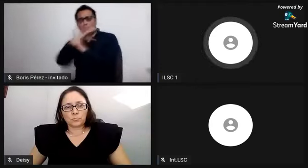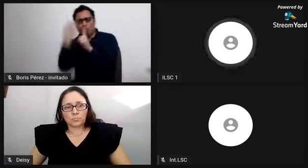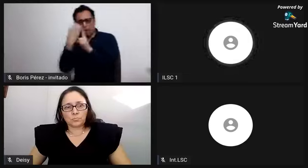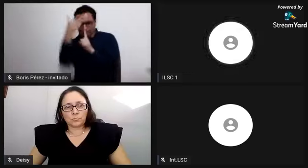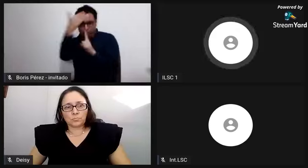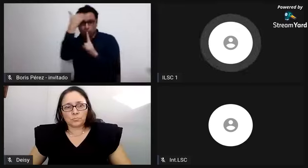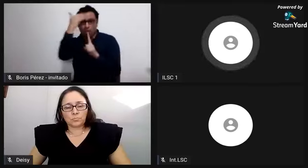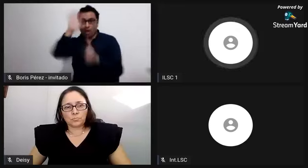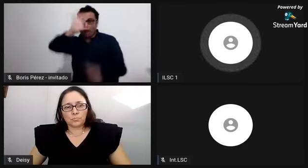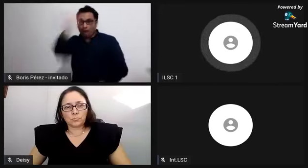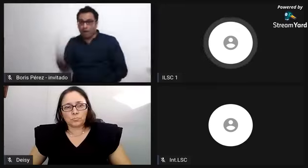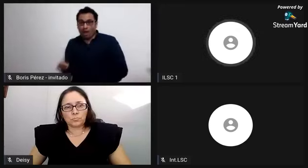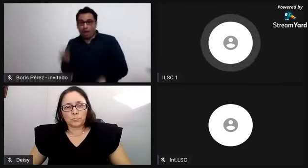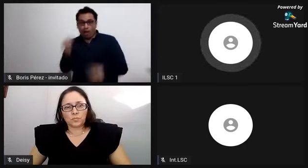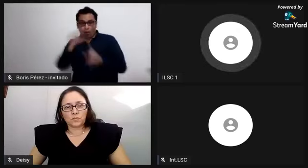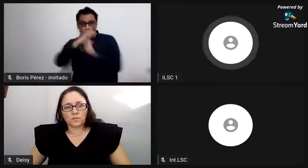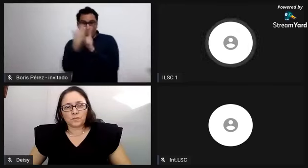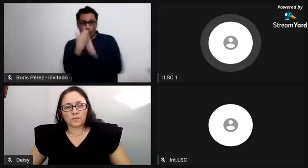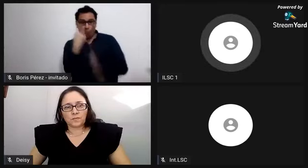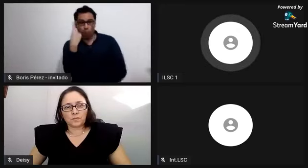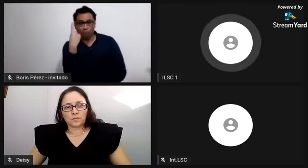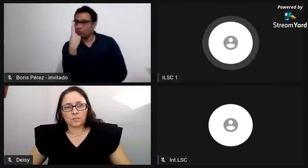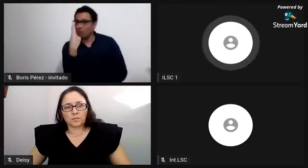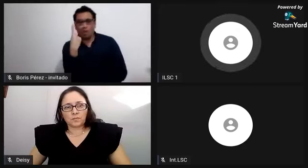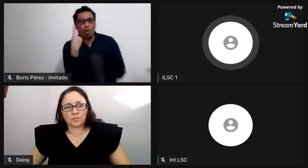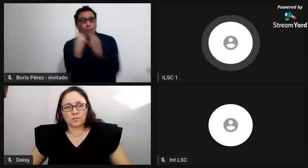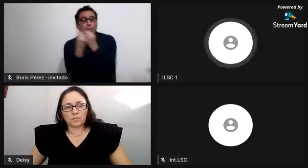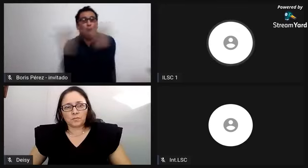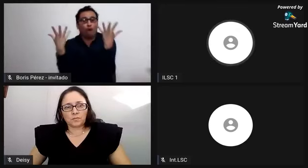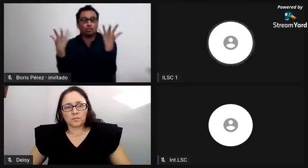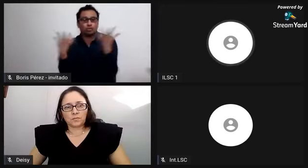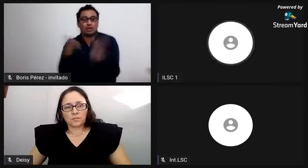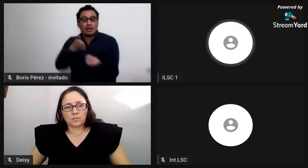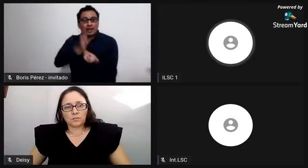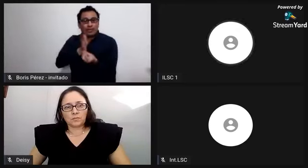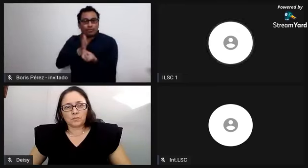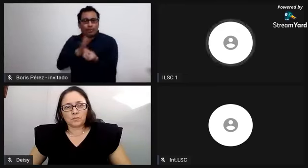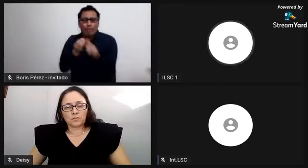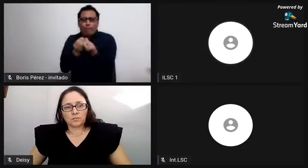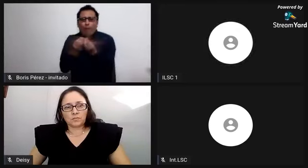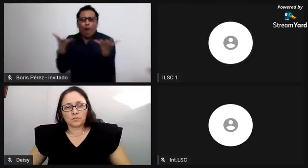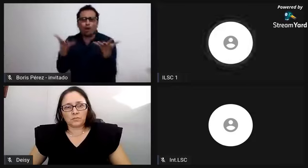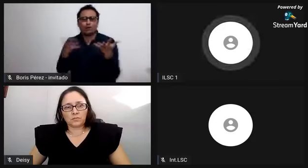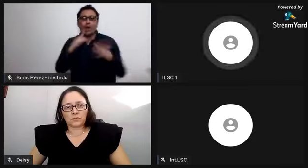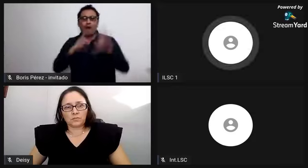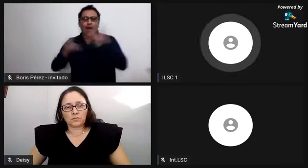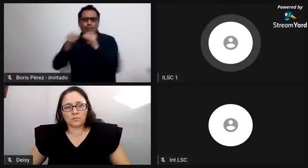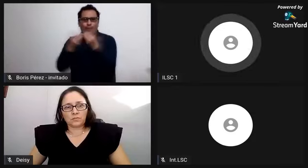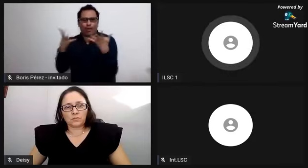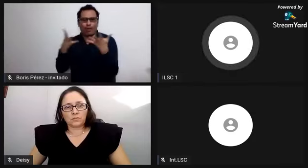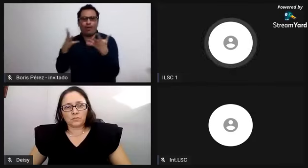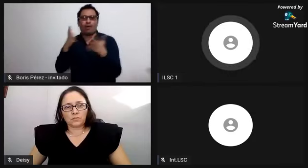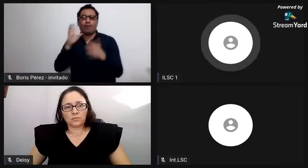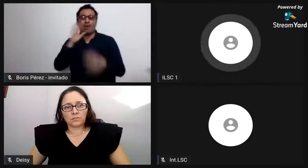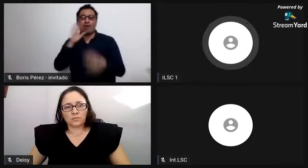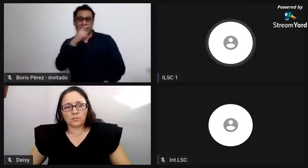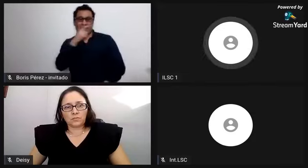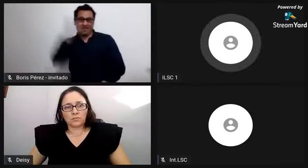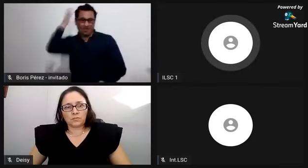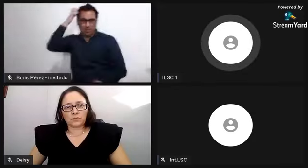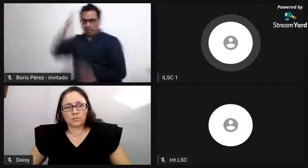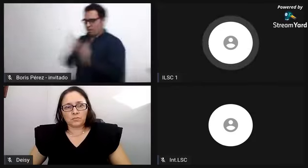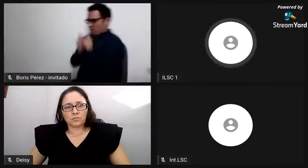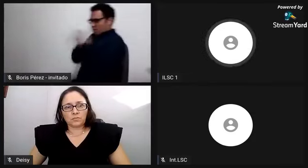blancas. Entonces, por eso ellos hoy por hoy, algunos son considerados negros. No estamos hablando de cultura